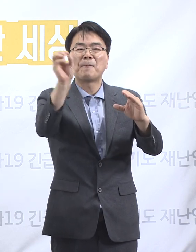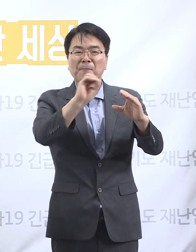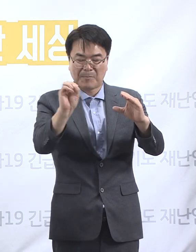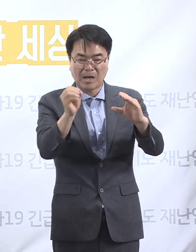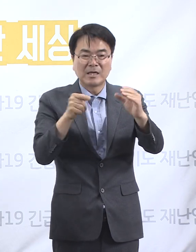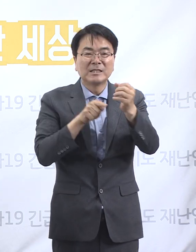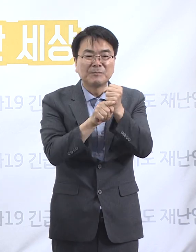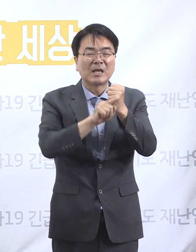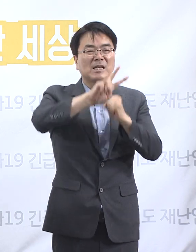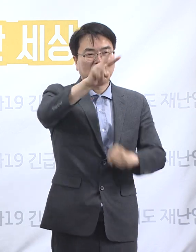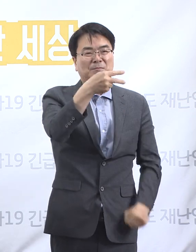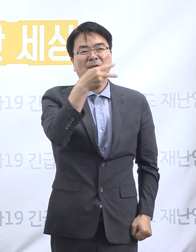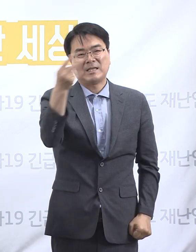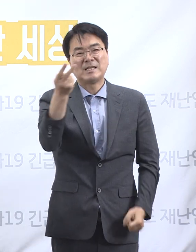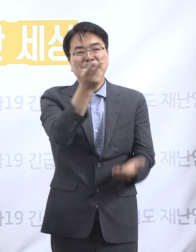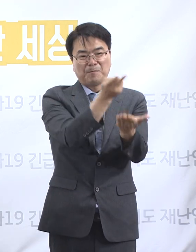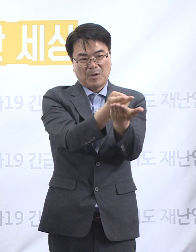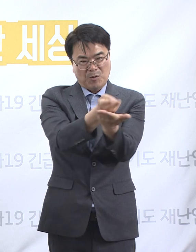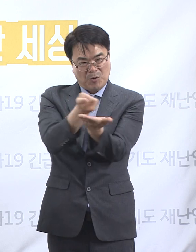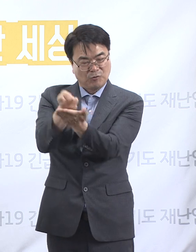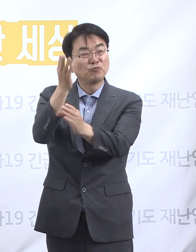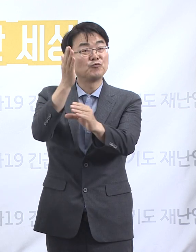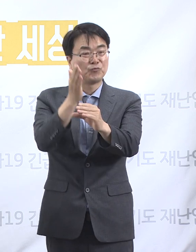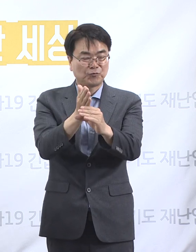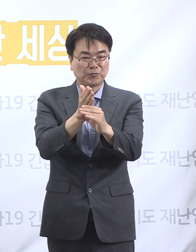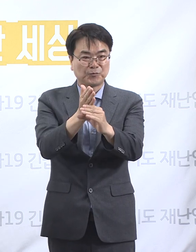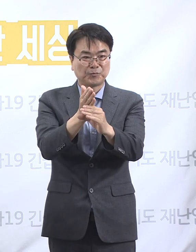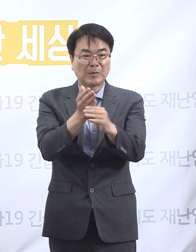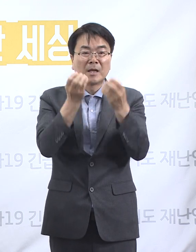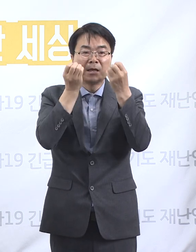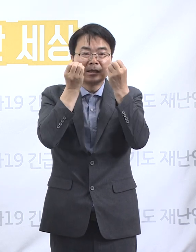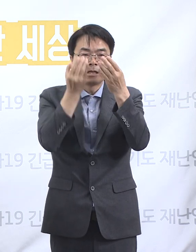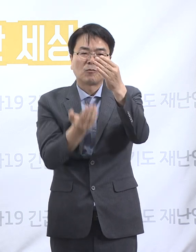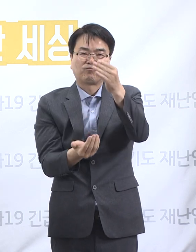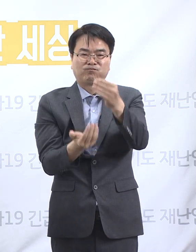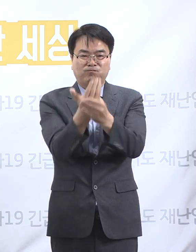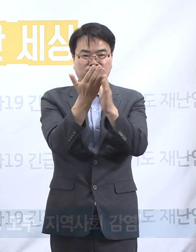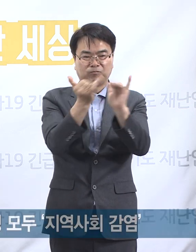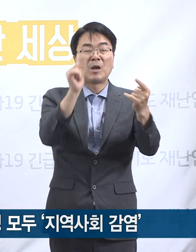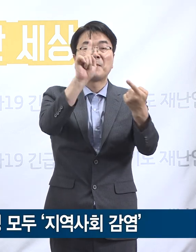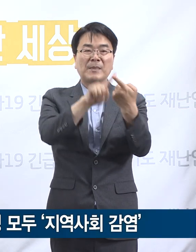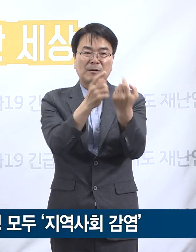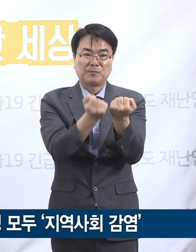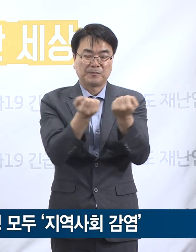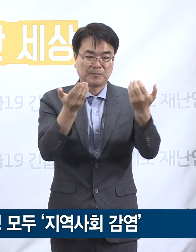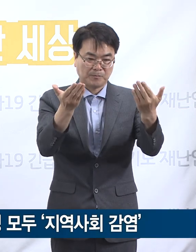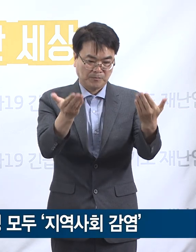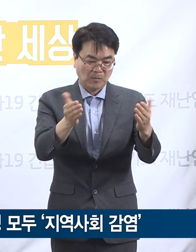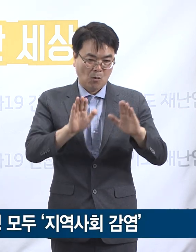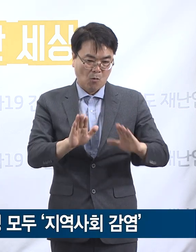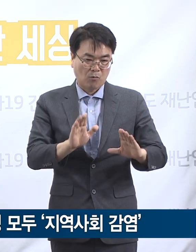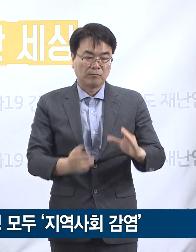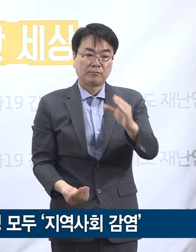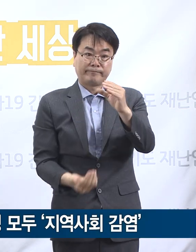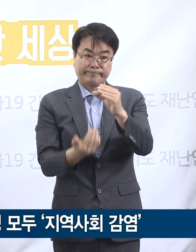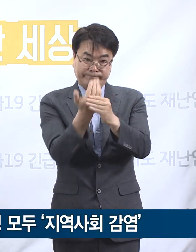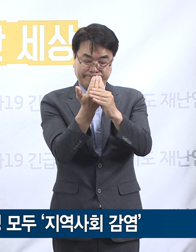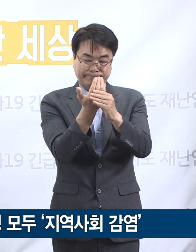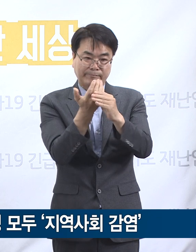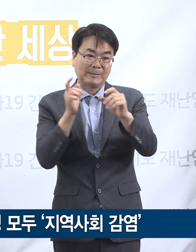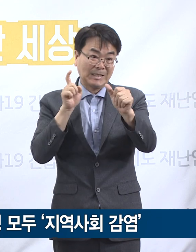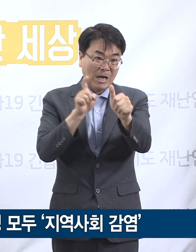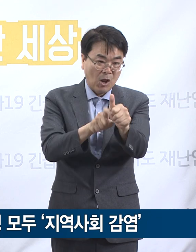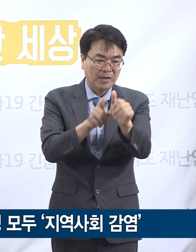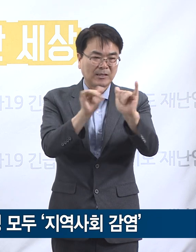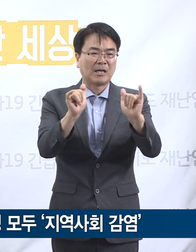202병상입니다. 신규 확진자 현황에 대해 말씀드리겠습니다. 금일 도내 발생한 신규 확진자는 총